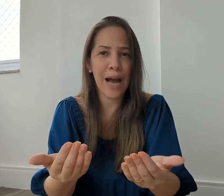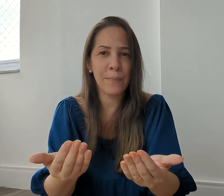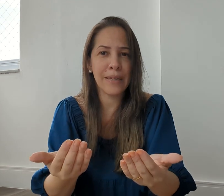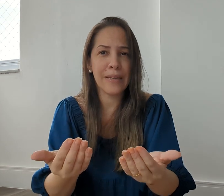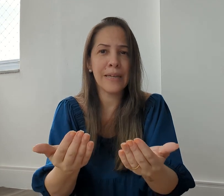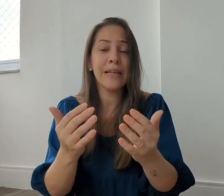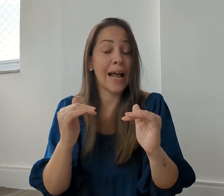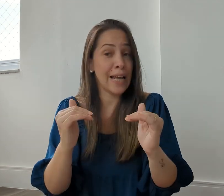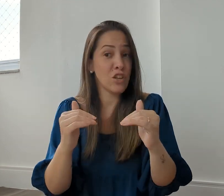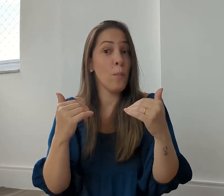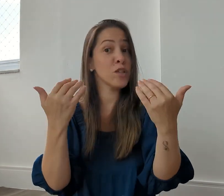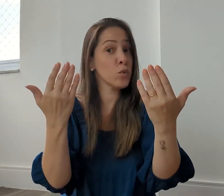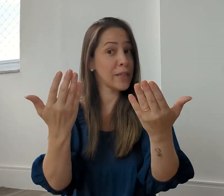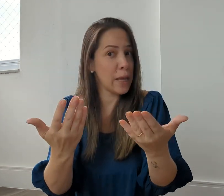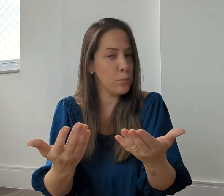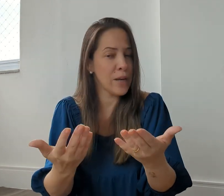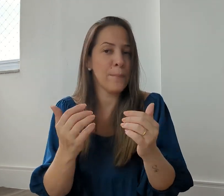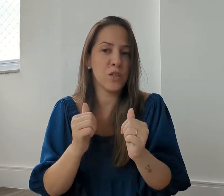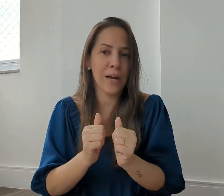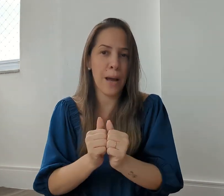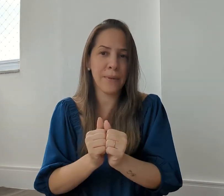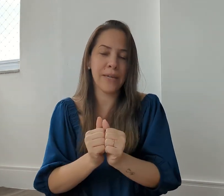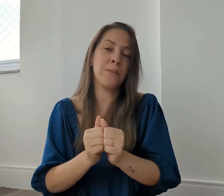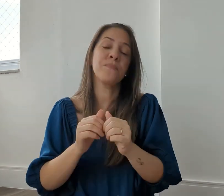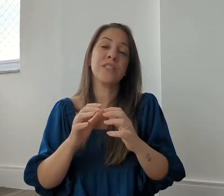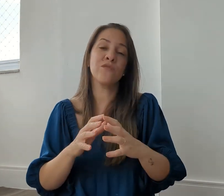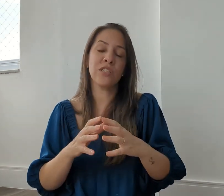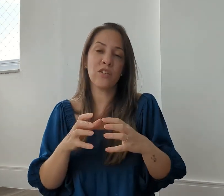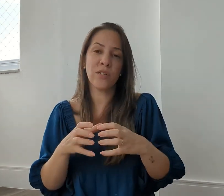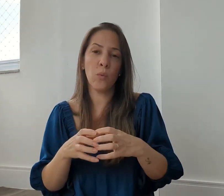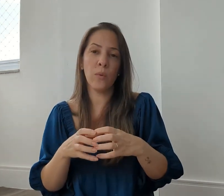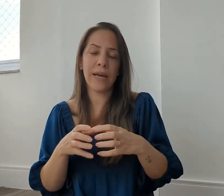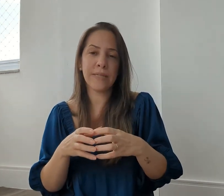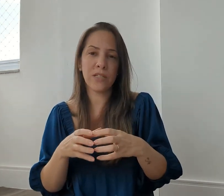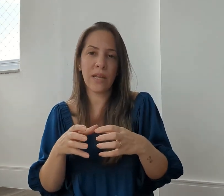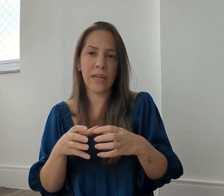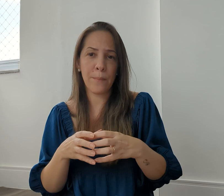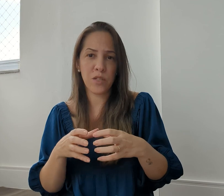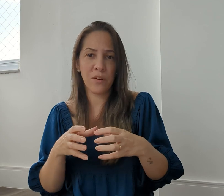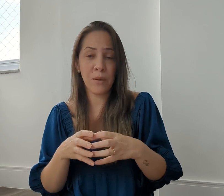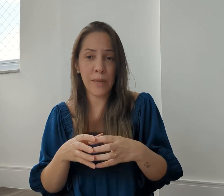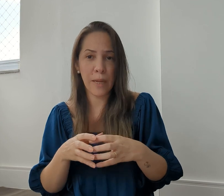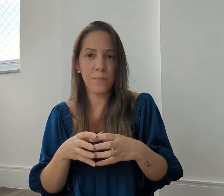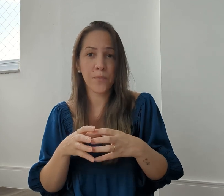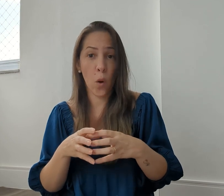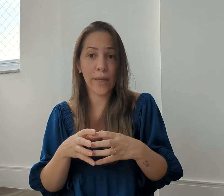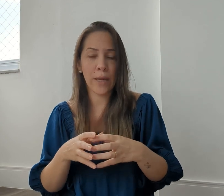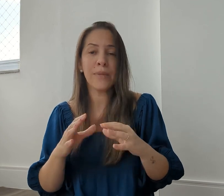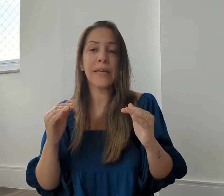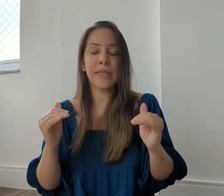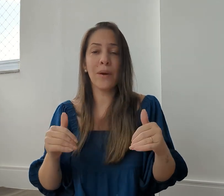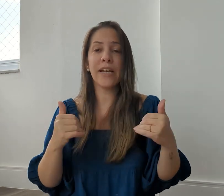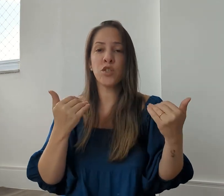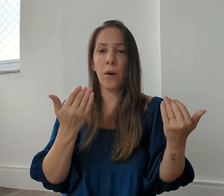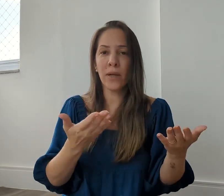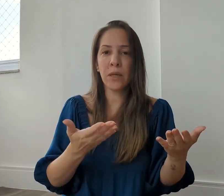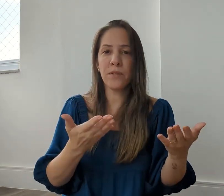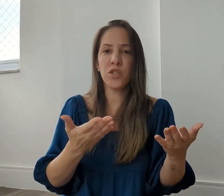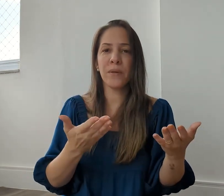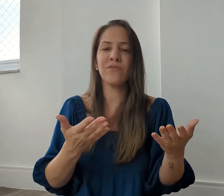cabine, aliás, ao mesmo tempo na mesma cabine, se vocês não resistem na mesma família, ok? Então, eles podem pedir pra